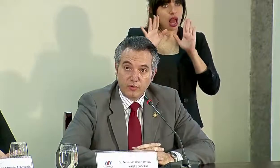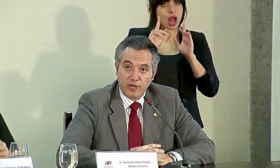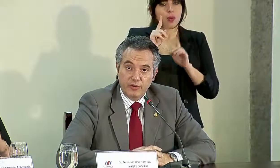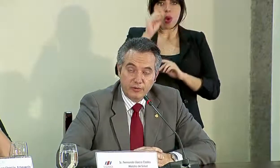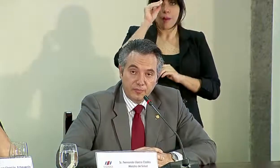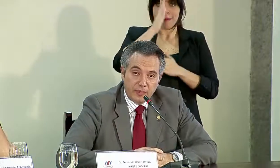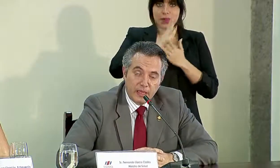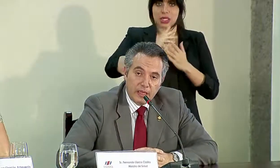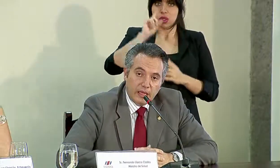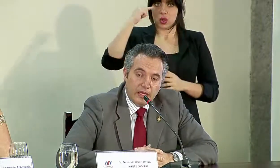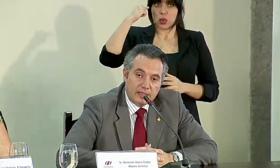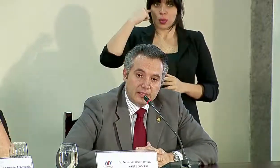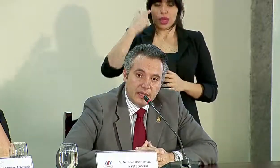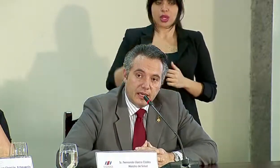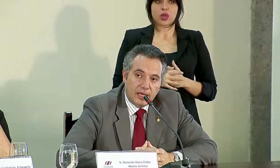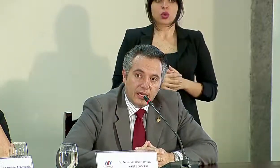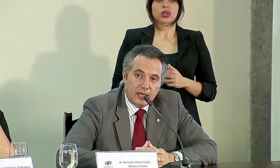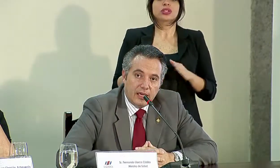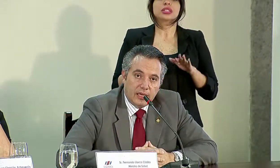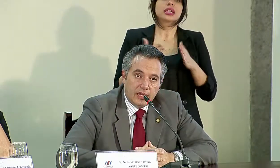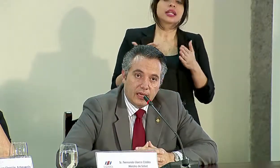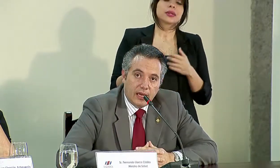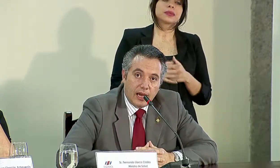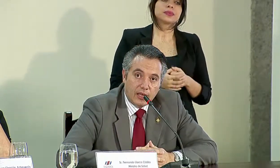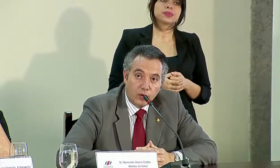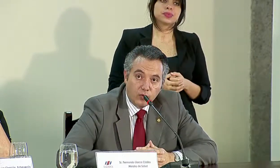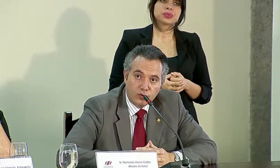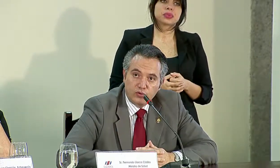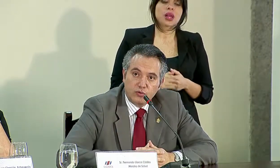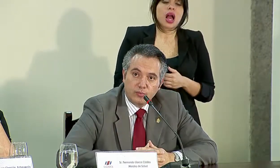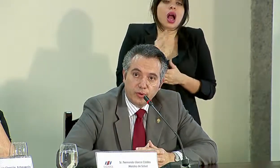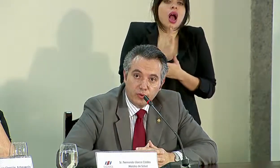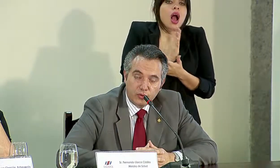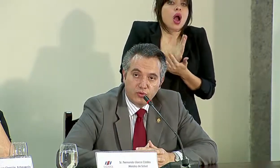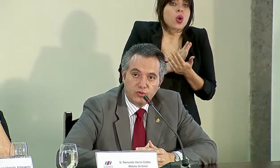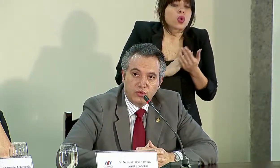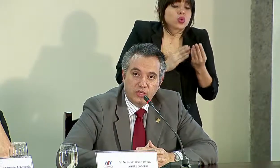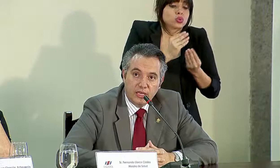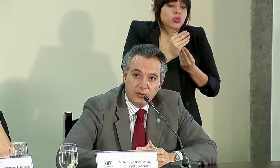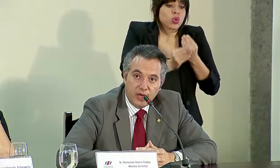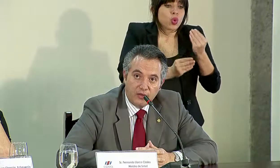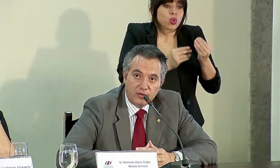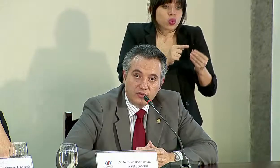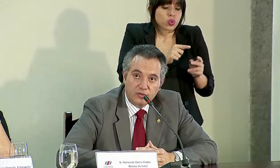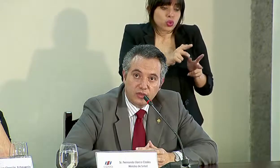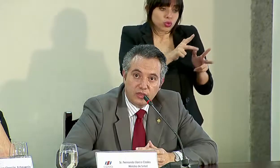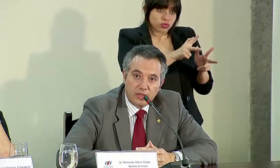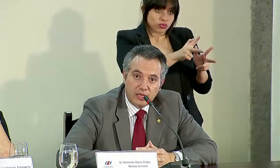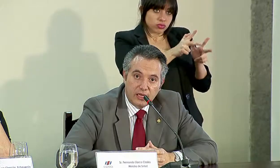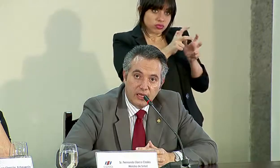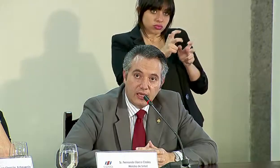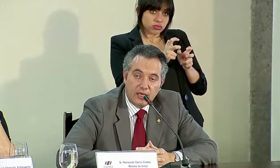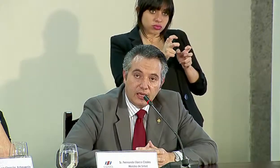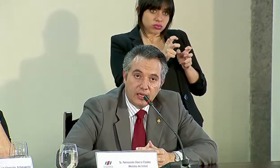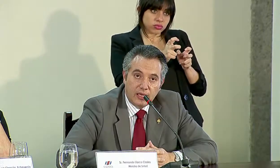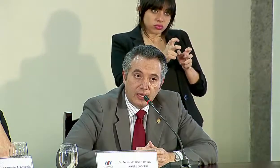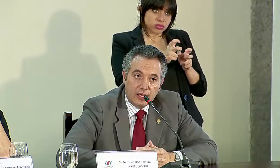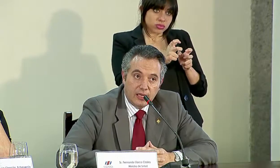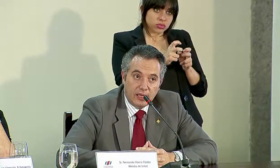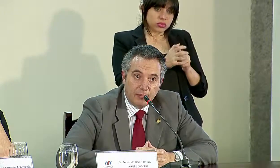posición del gobierno, es que algunos productos derivados de